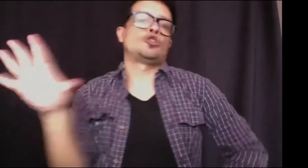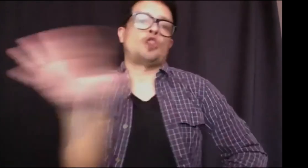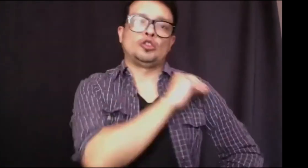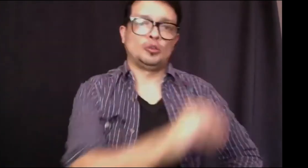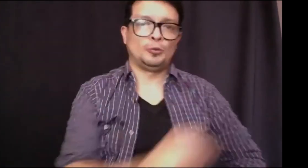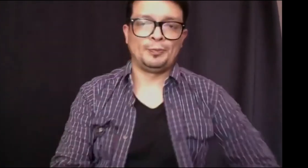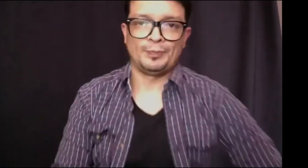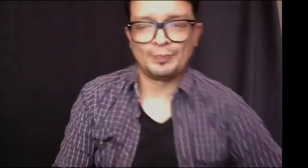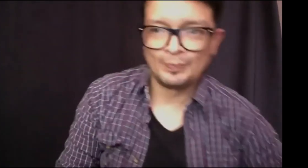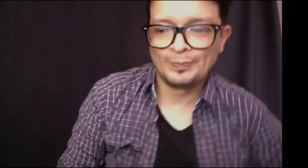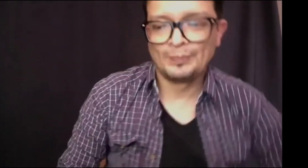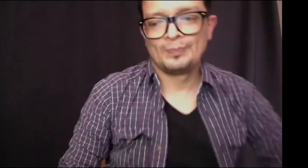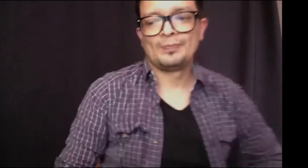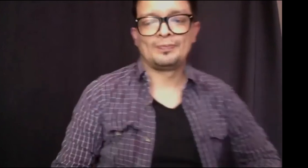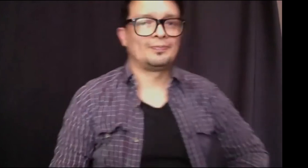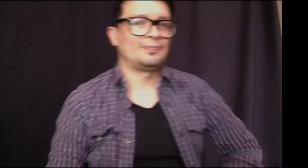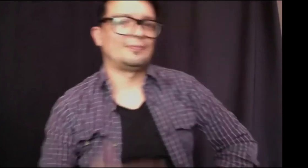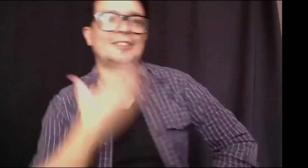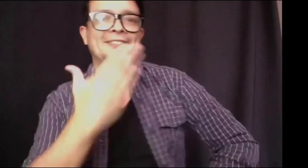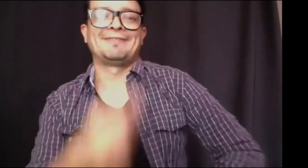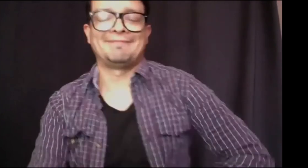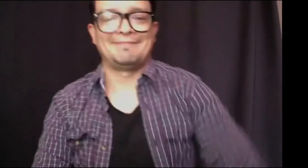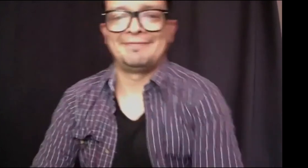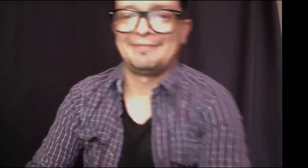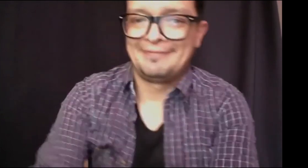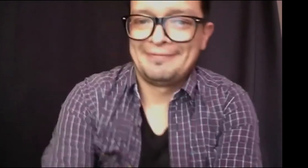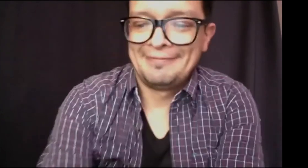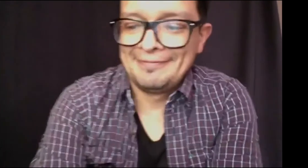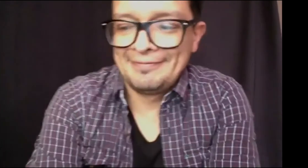a generar cambios que permitan el beneficio de la vida de todos muchas gracias